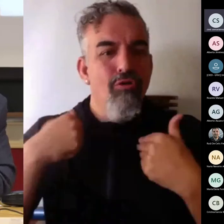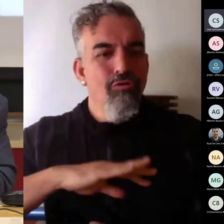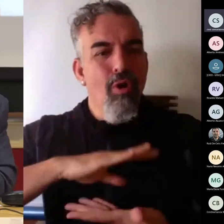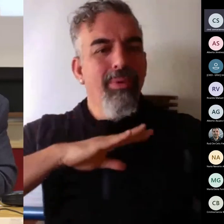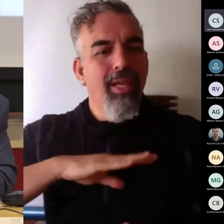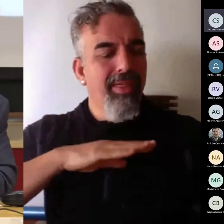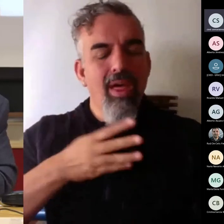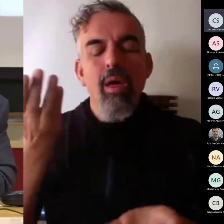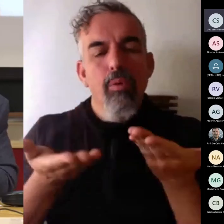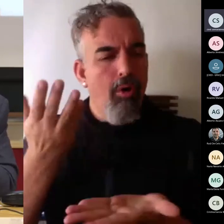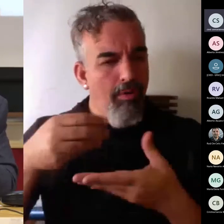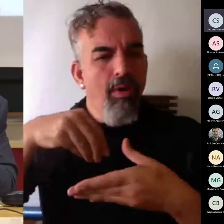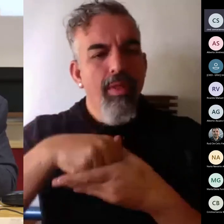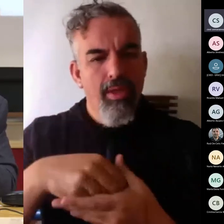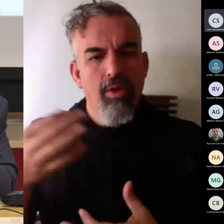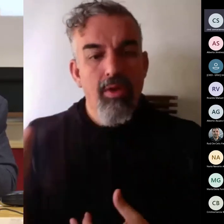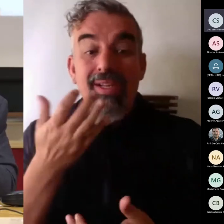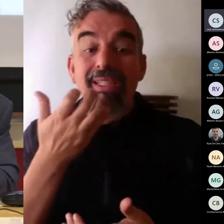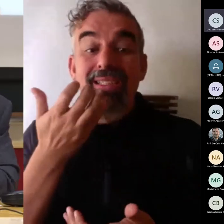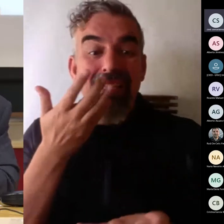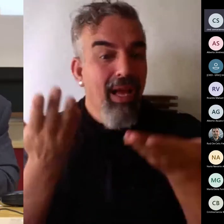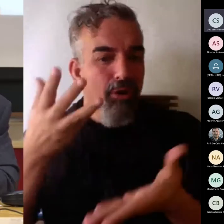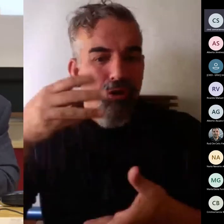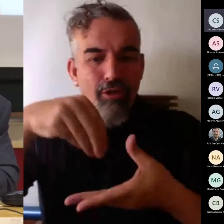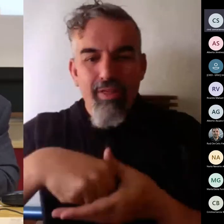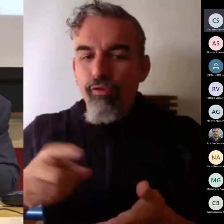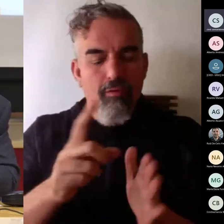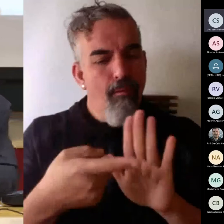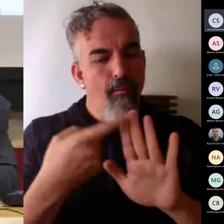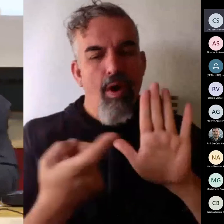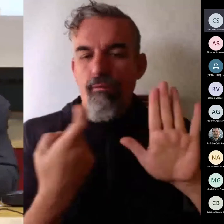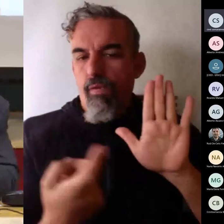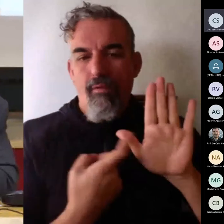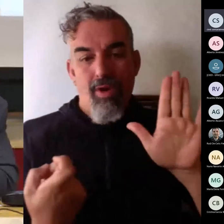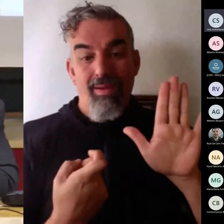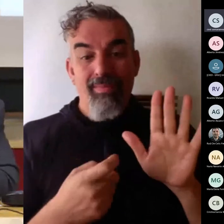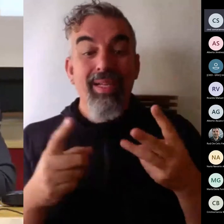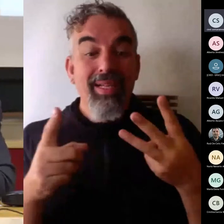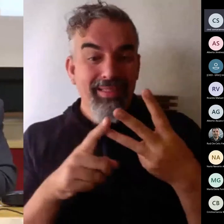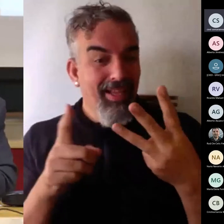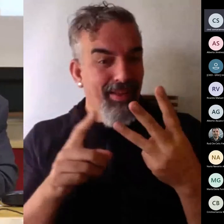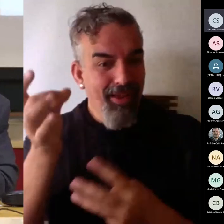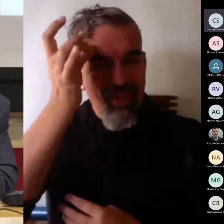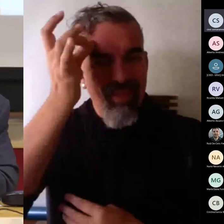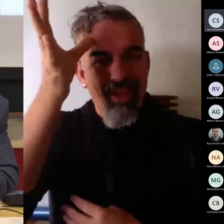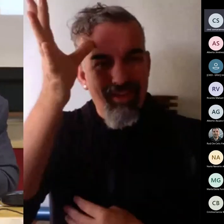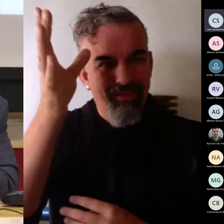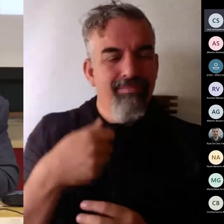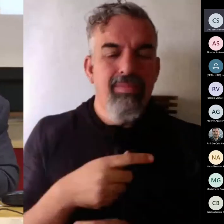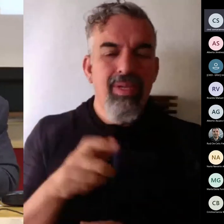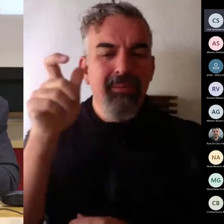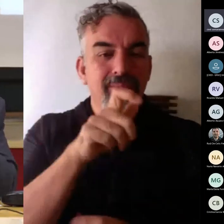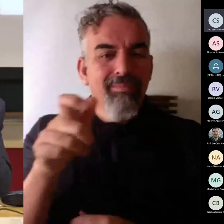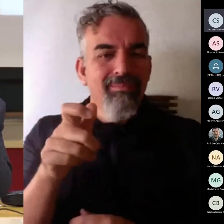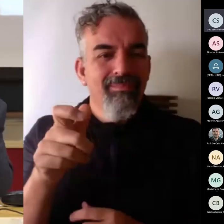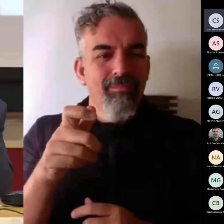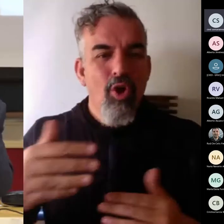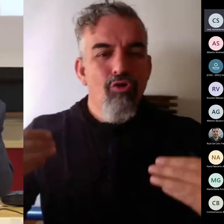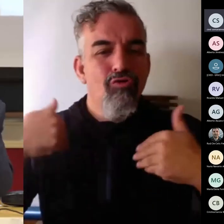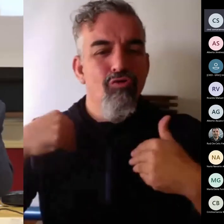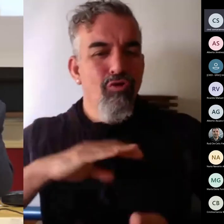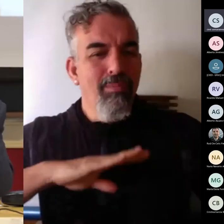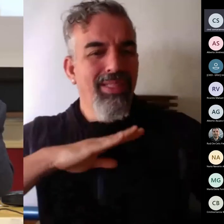son evaluables hay que quitarlas y la tercera idea ¿qué significa que sean evaluables? pues no